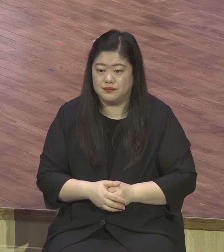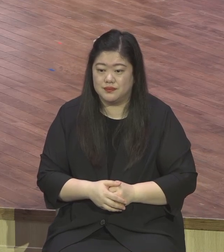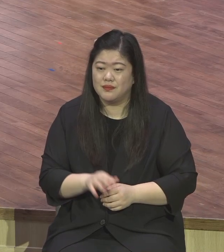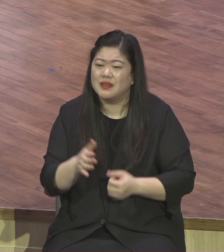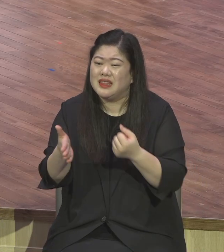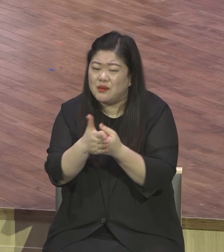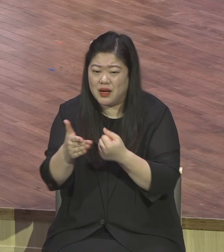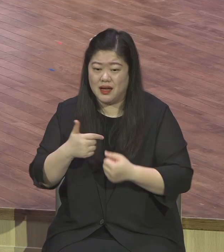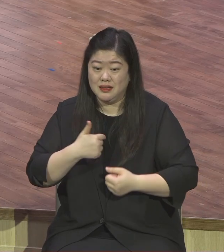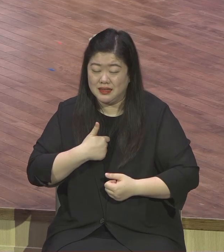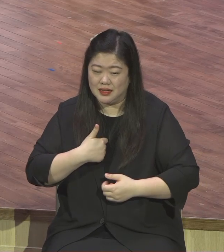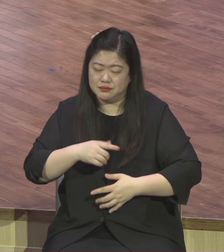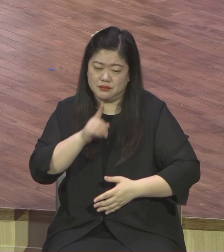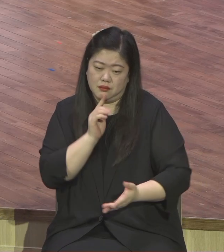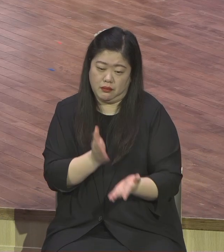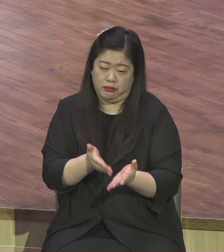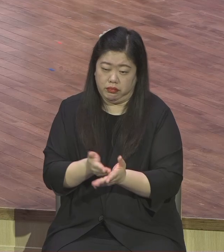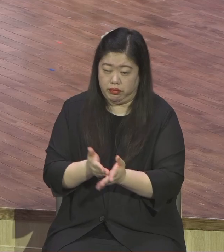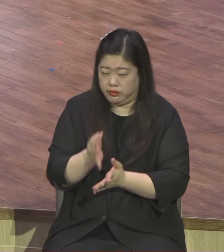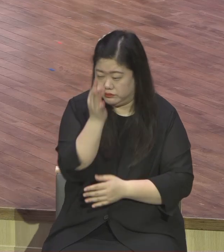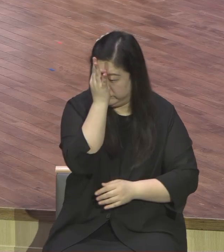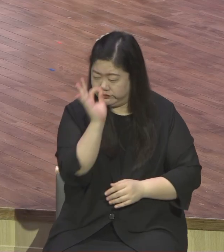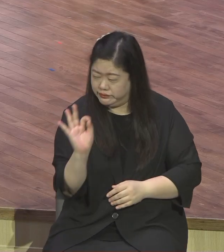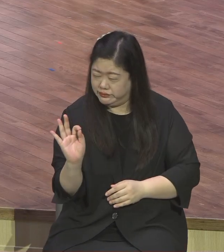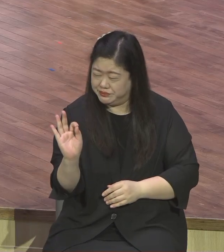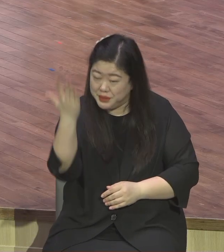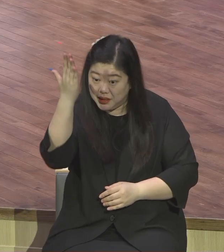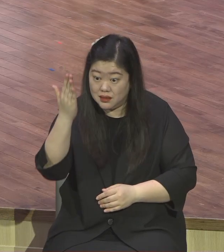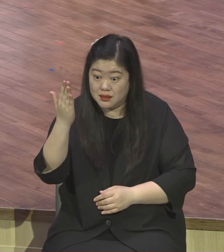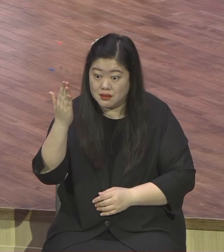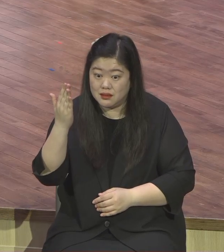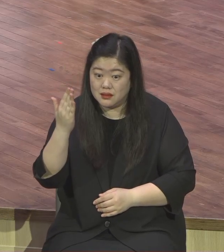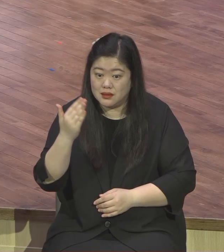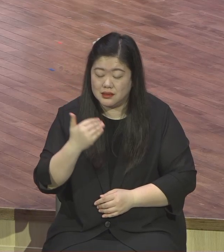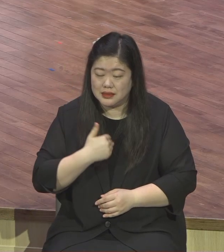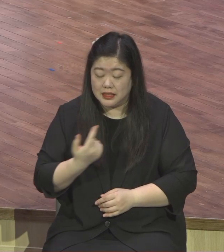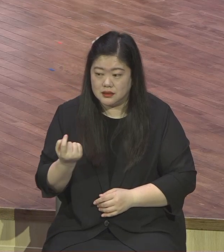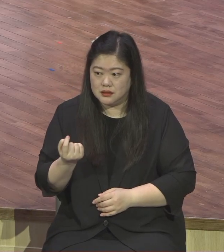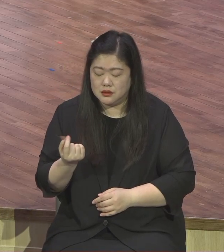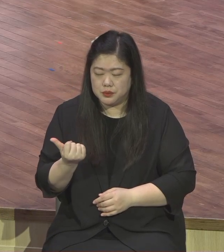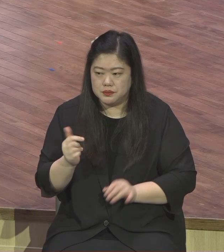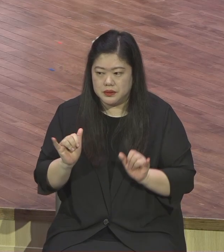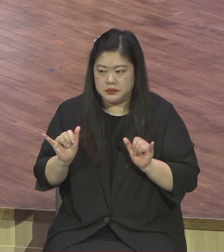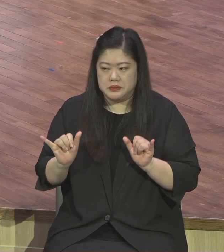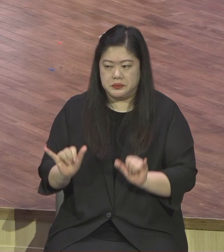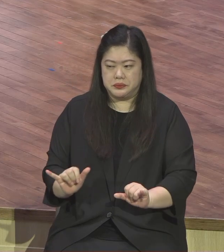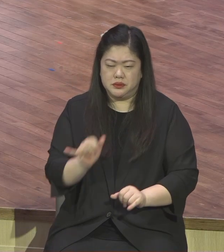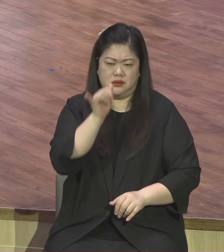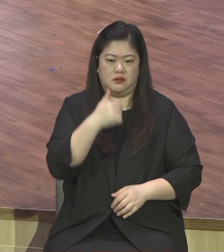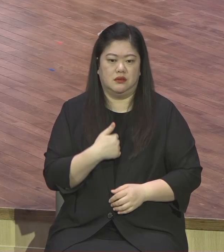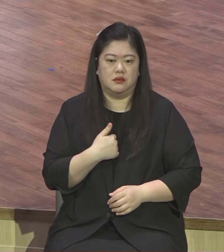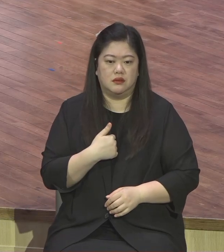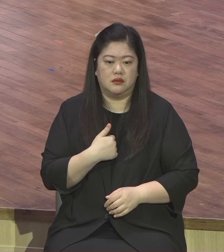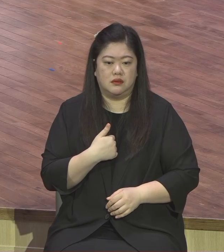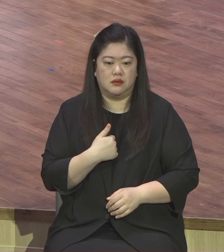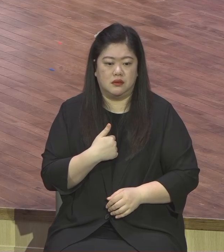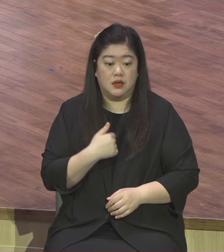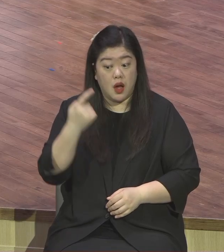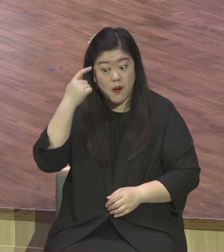영국적 사기꾼들이 주로 그래합니다 말 잘합니다 아무 실속도 없습니다 그러면서 전부 사람들 잘못